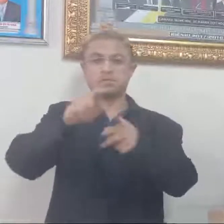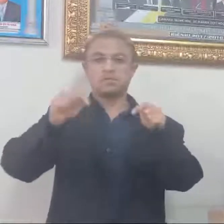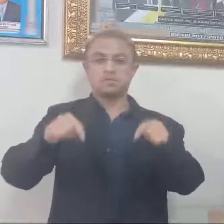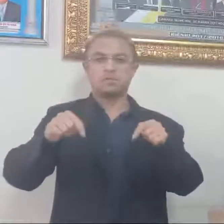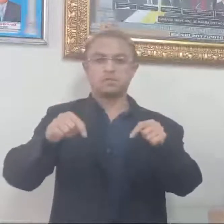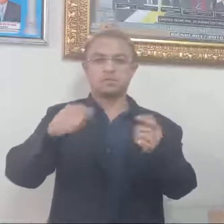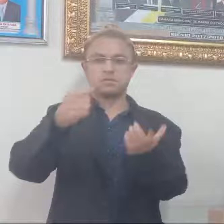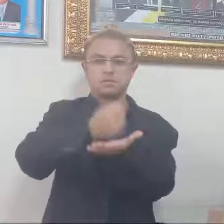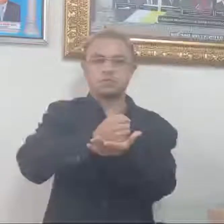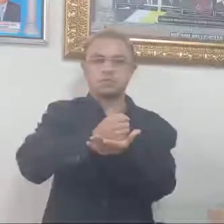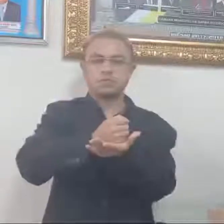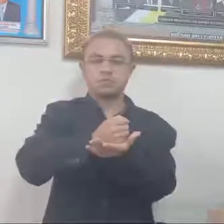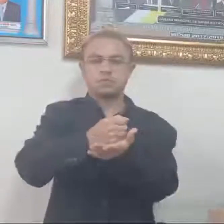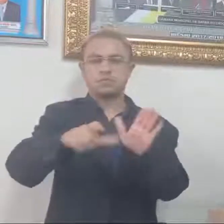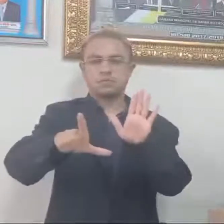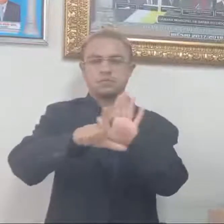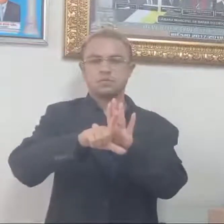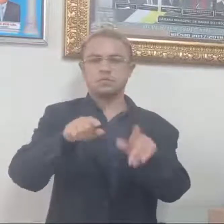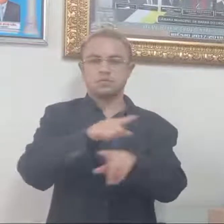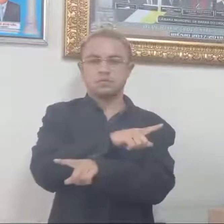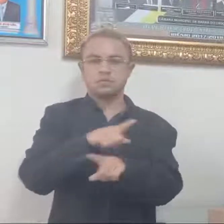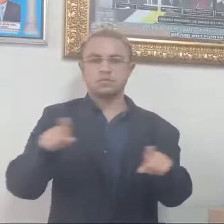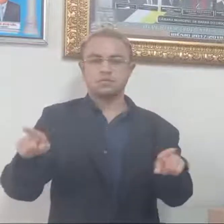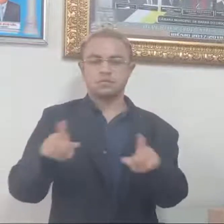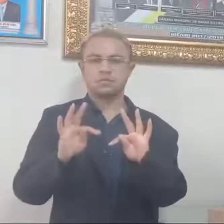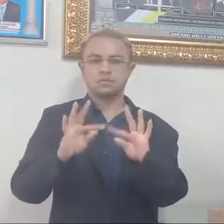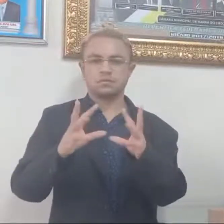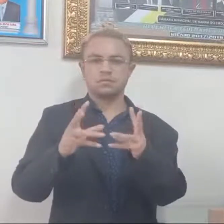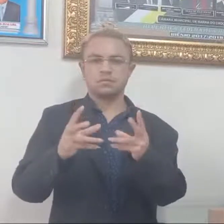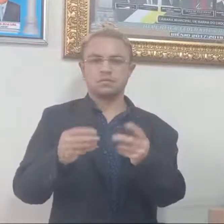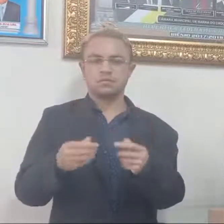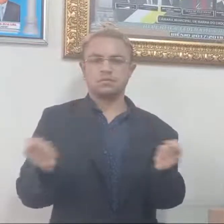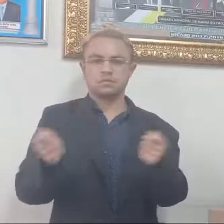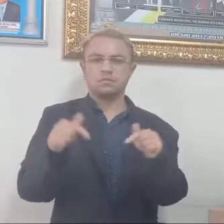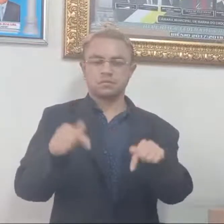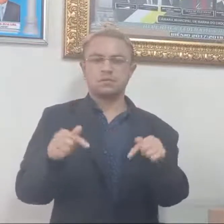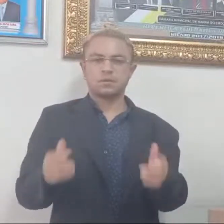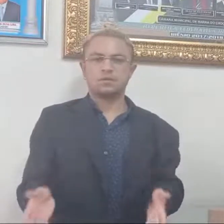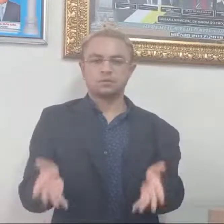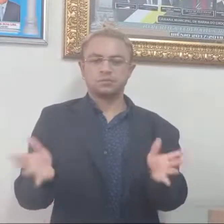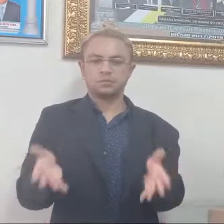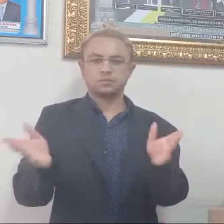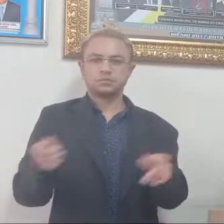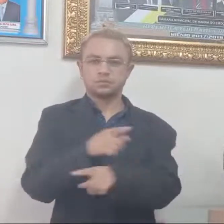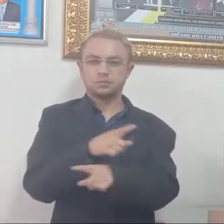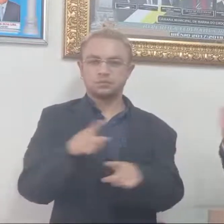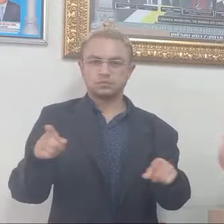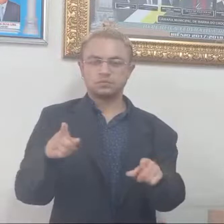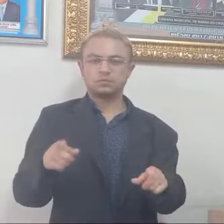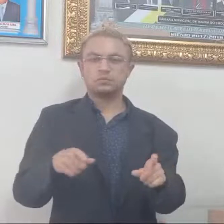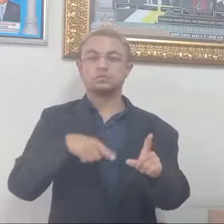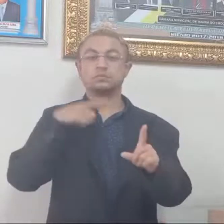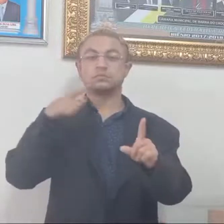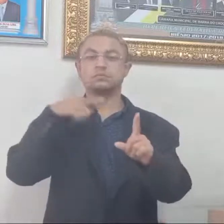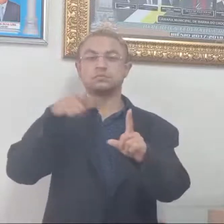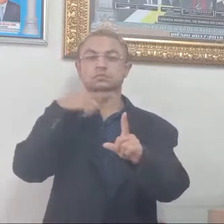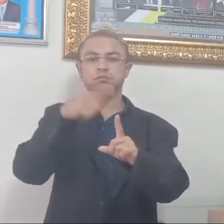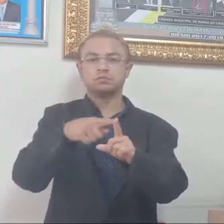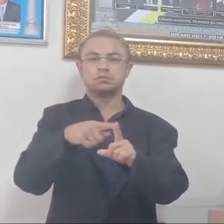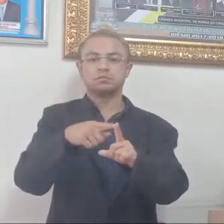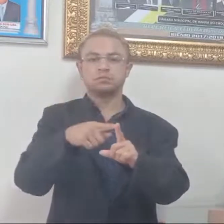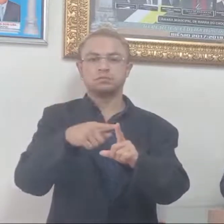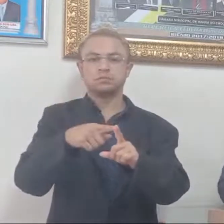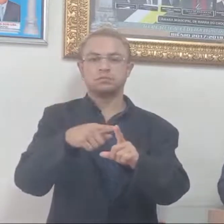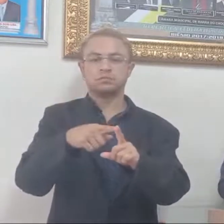lei, beneficiando a todos vocês que são merecedores de todas essas vantagens que vocês almejam há tanto tempo.